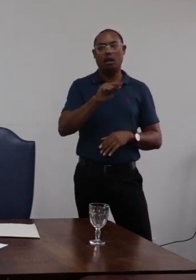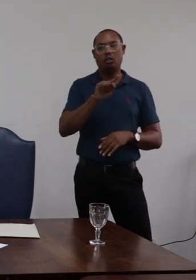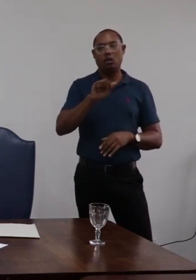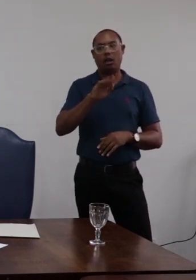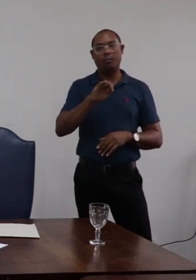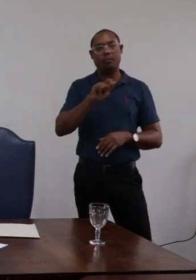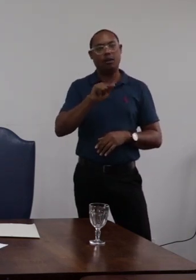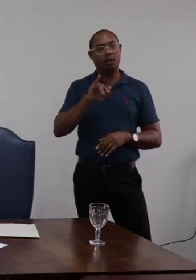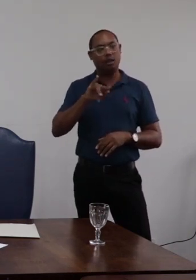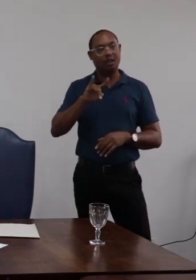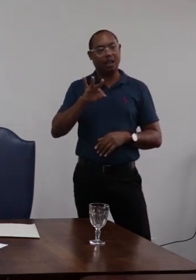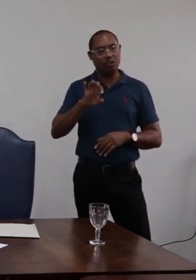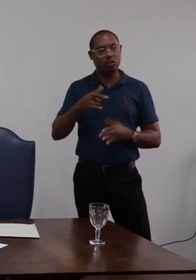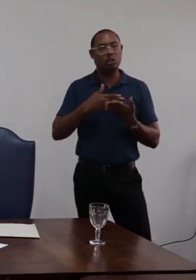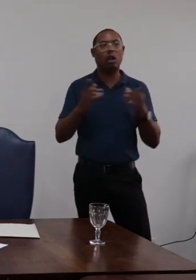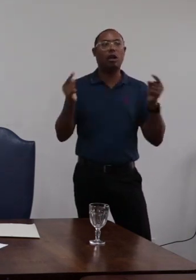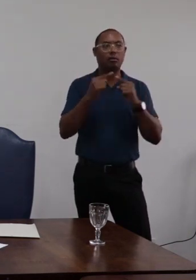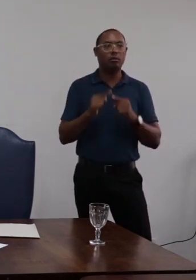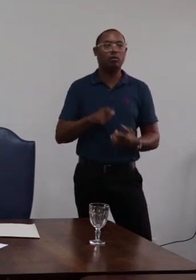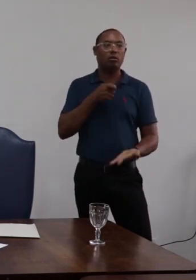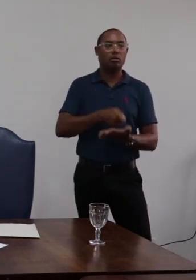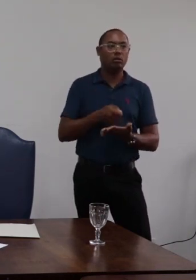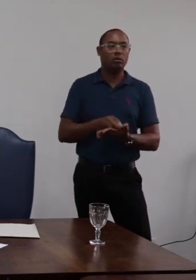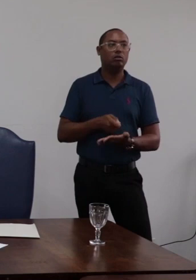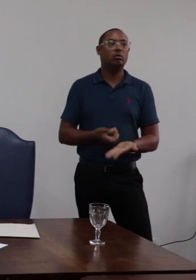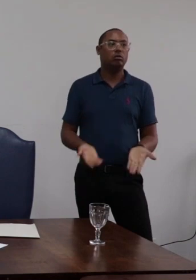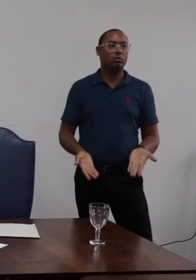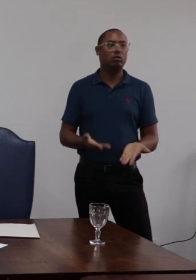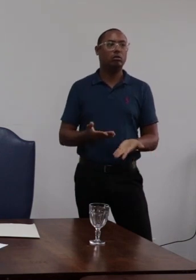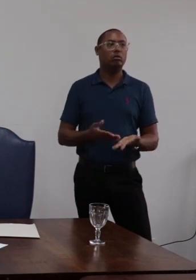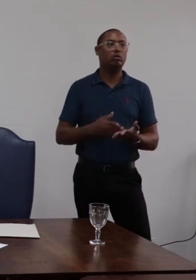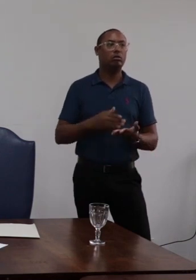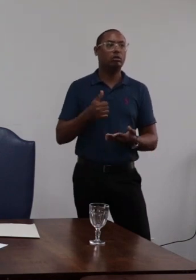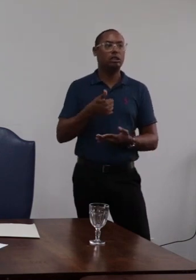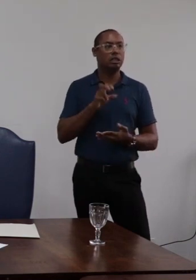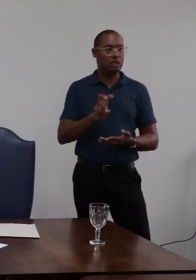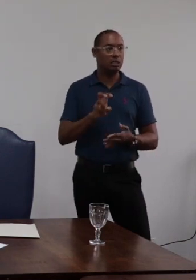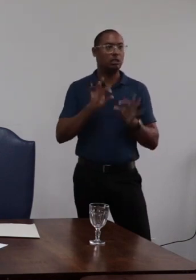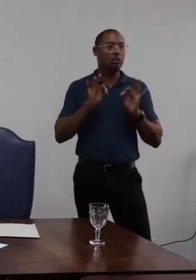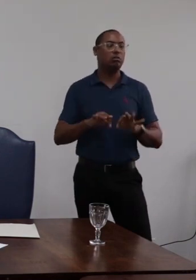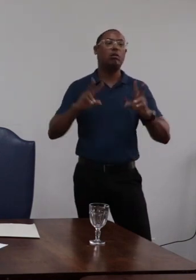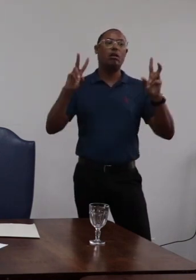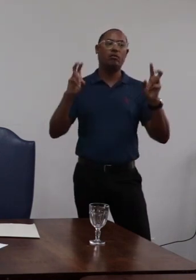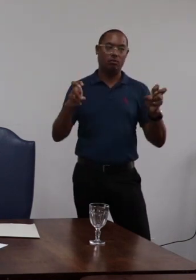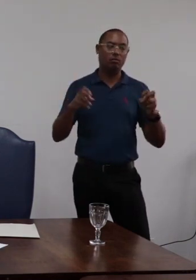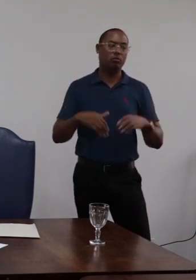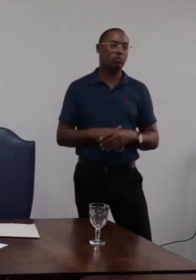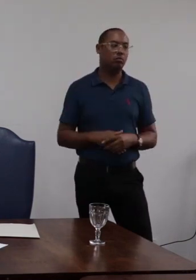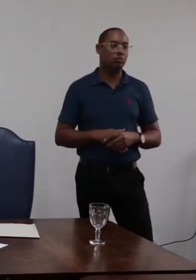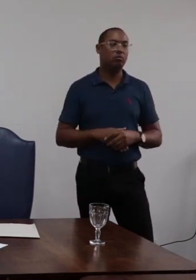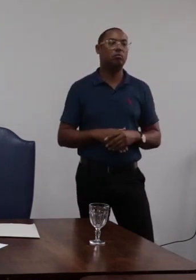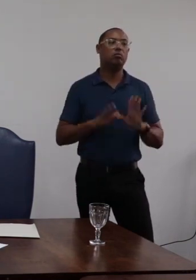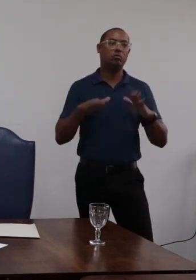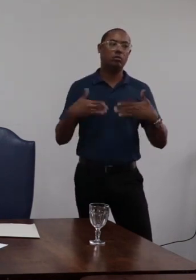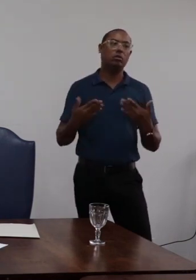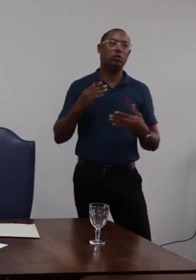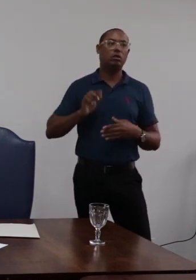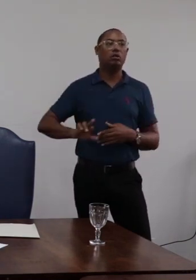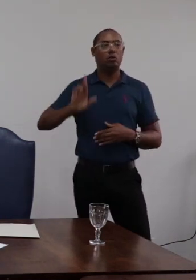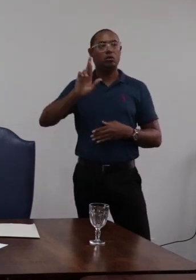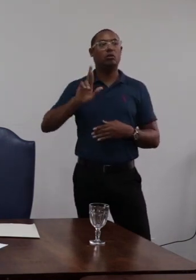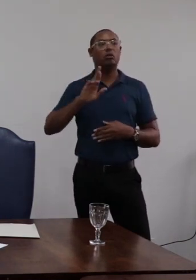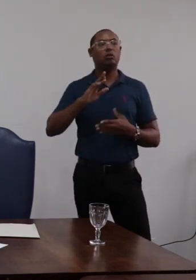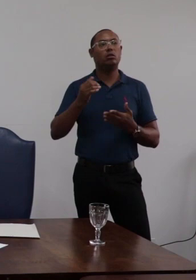proporcionalidade aplicar ao servidor a penalidade administrativa de suspensão por 15 dias fechados o magnífico reitor